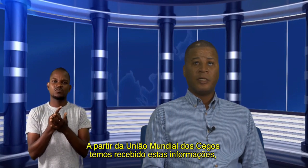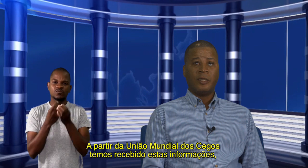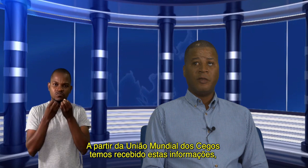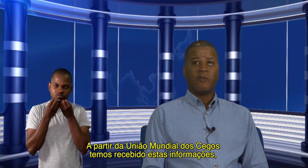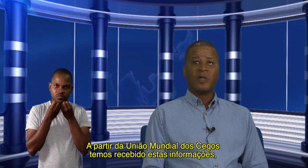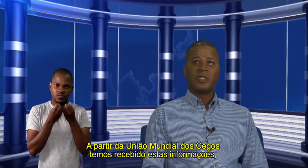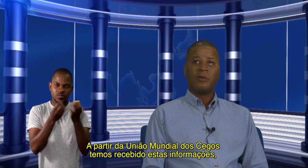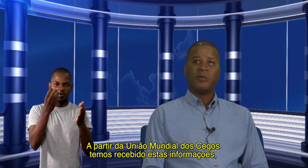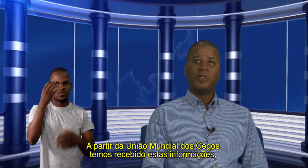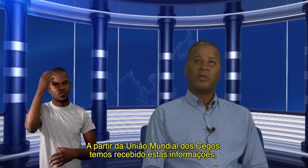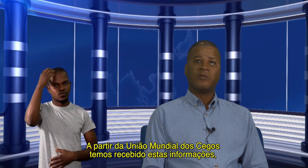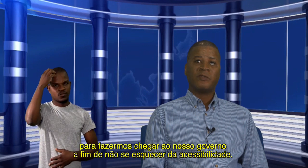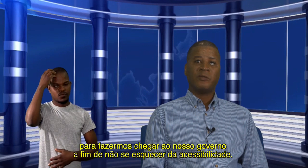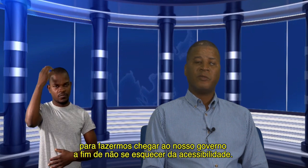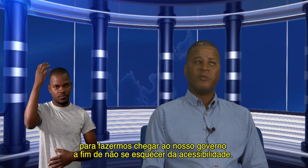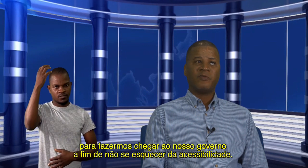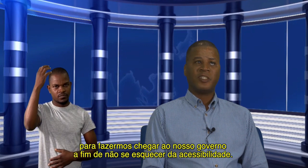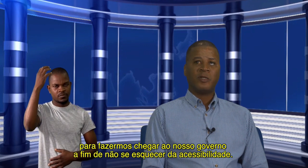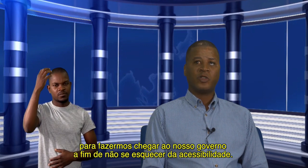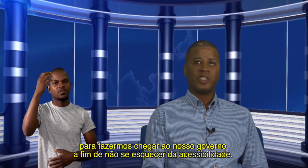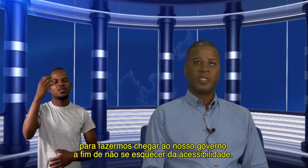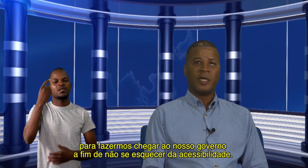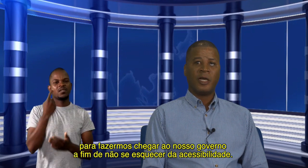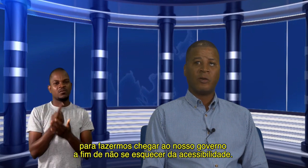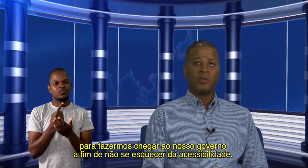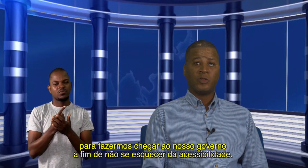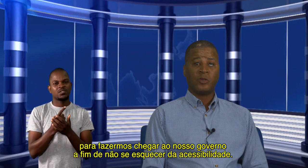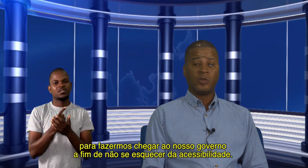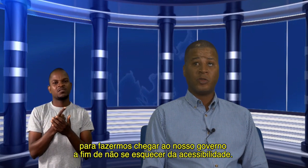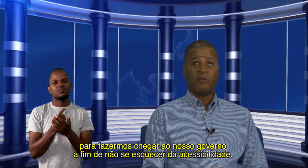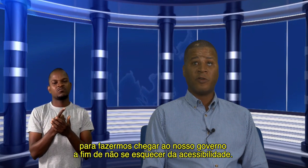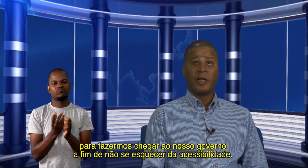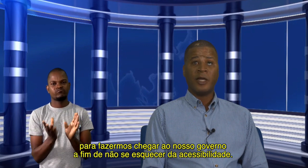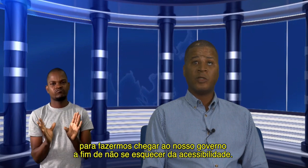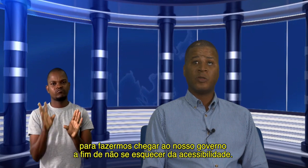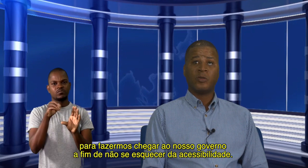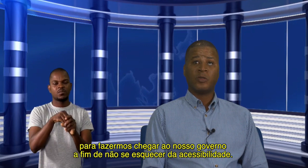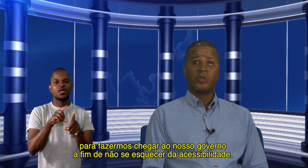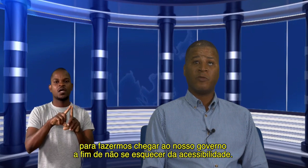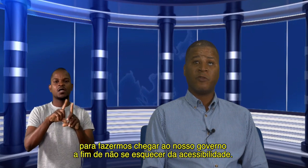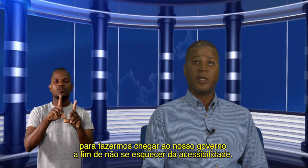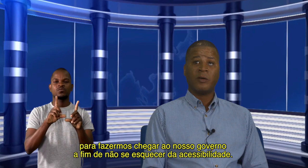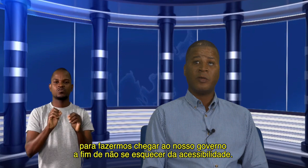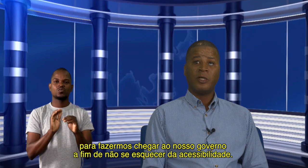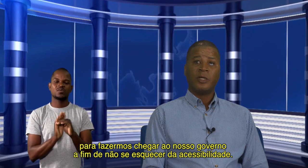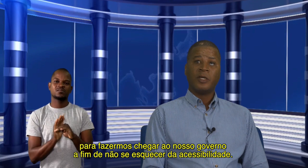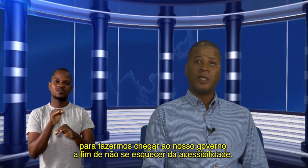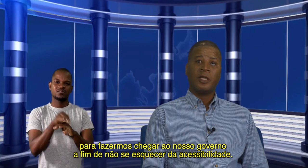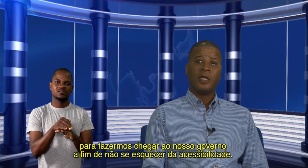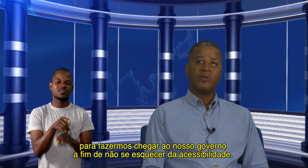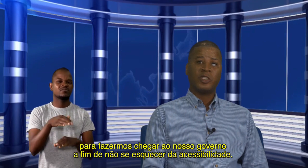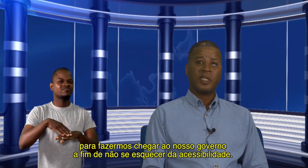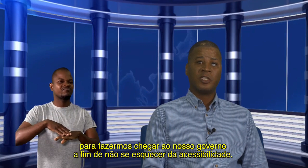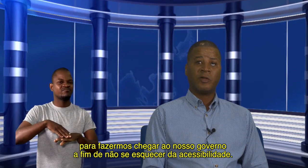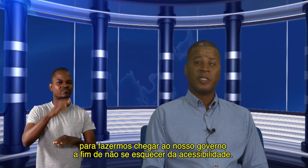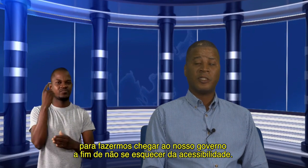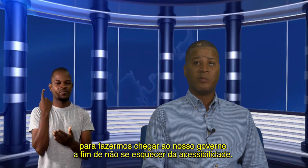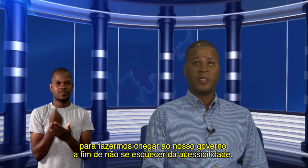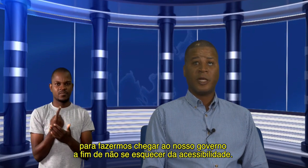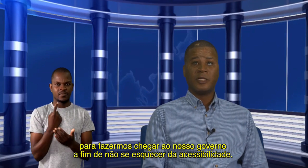informação de nós fazermos chegar aos nossos governantes o nosso governo que não se esqueçam da acessibilidade.